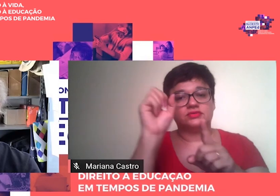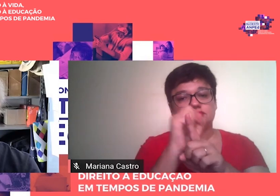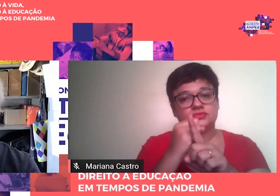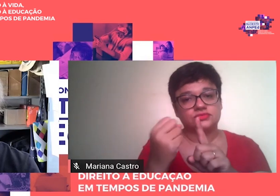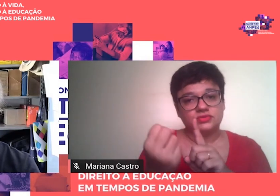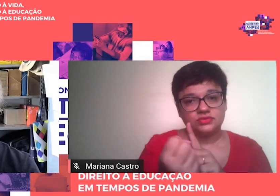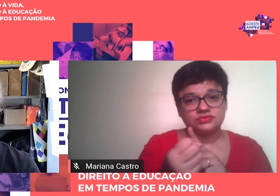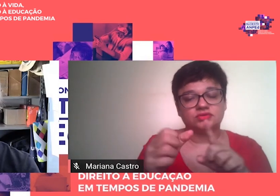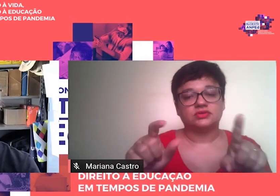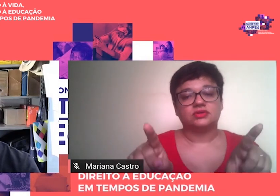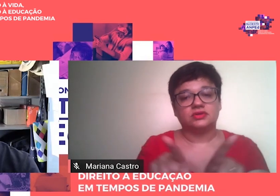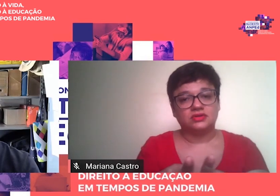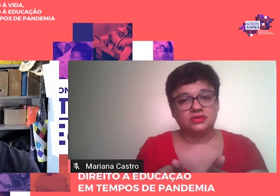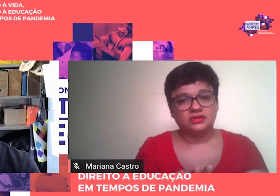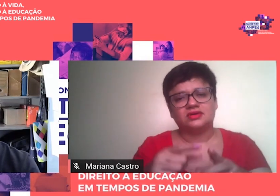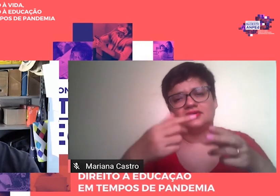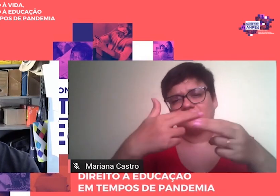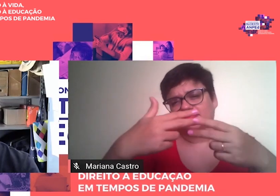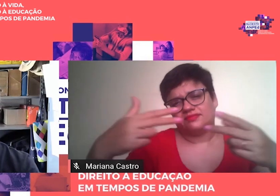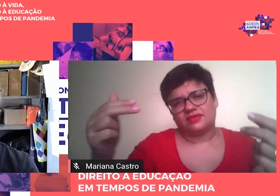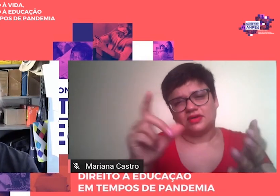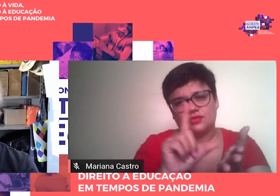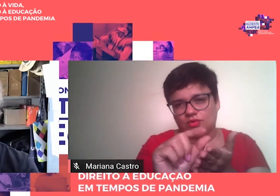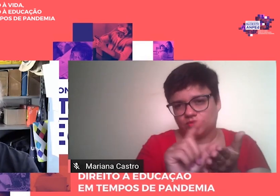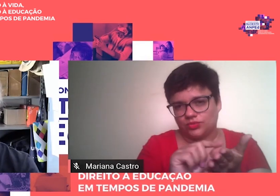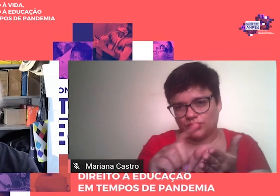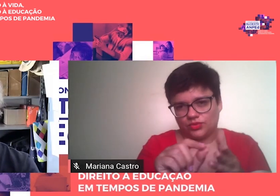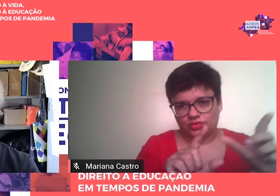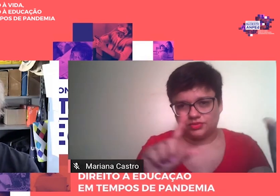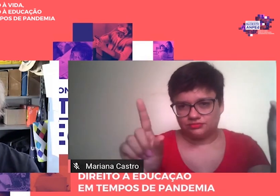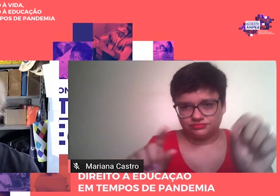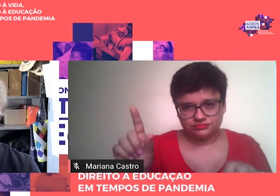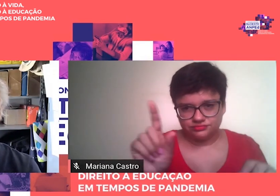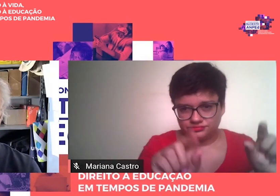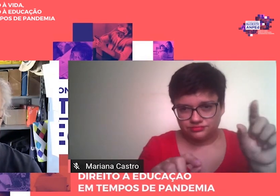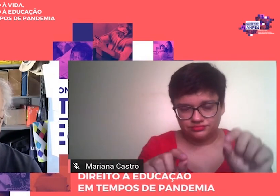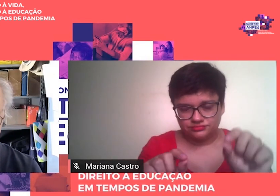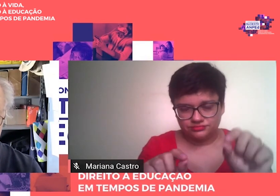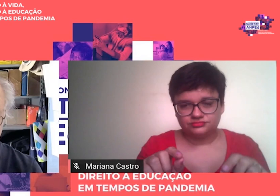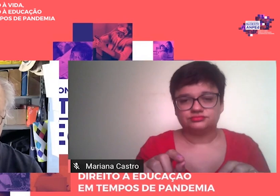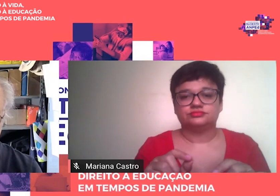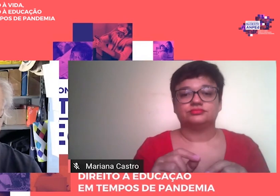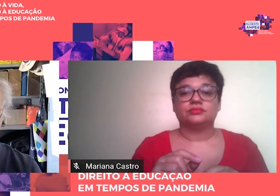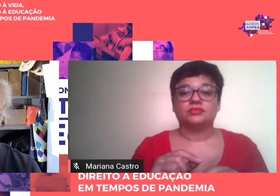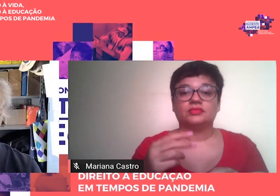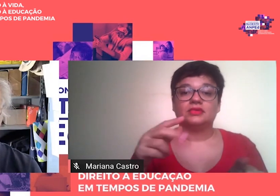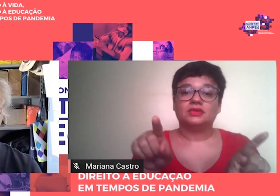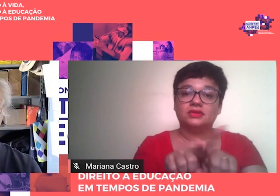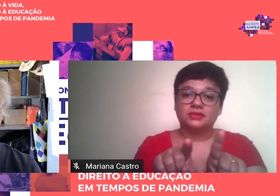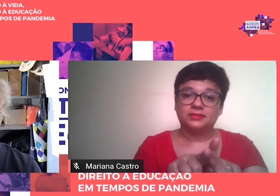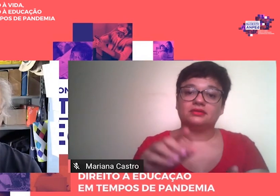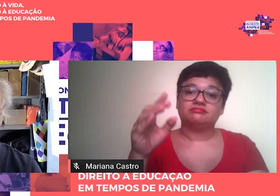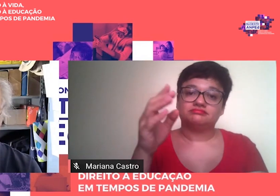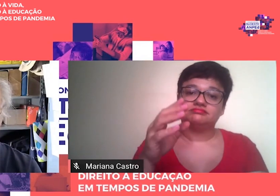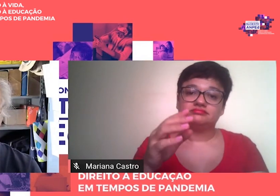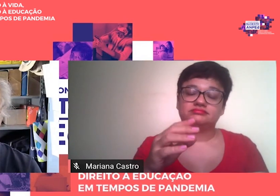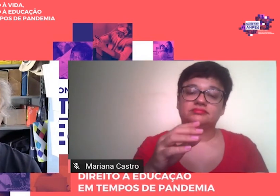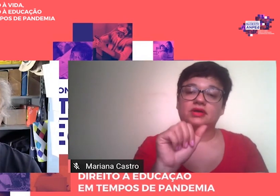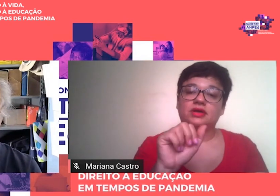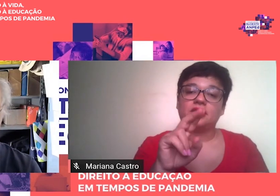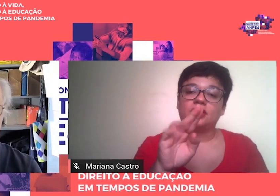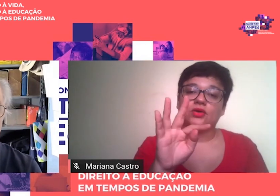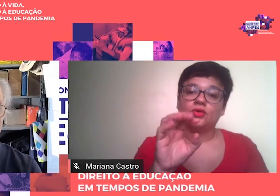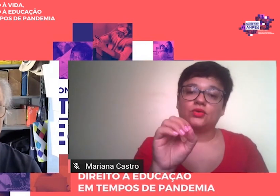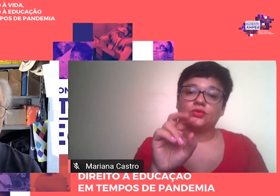Autosser, Bourdieu, Passerron, Baudelot, Establet, a quem autores brasileiros recorreram em busca de